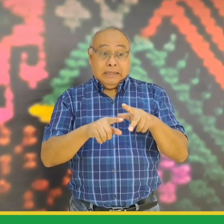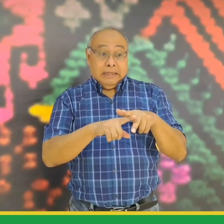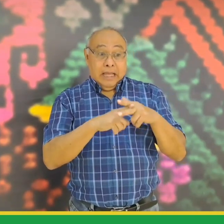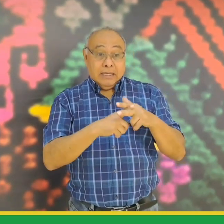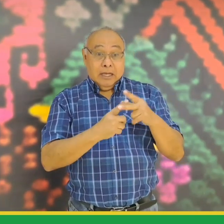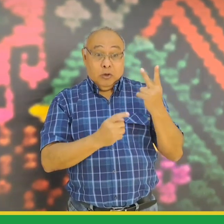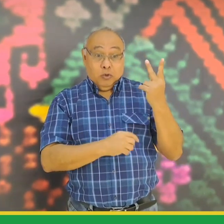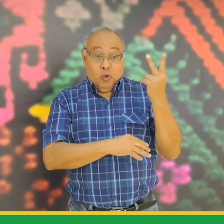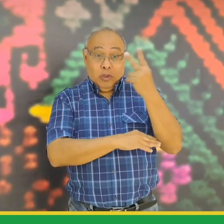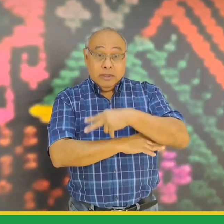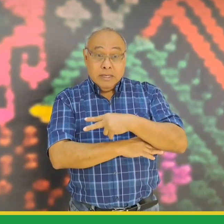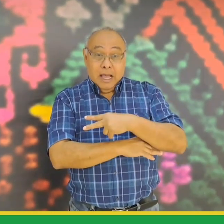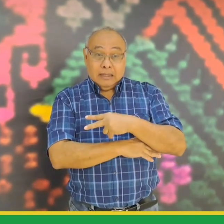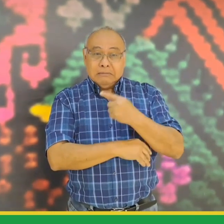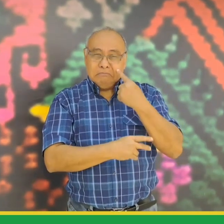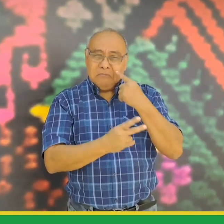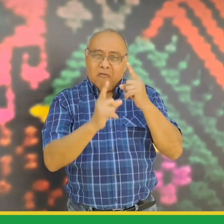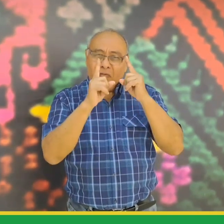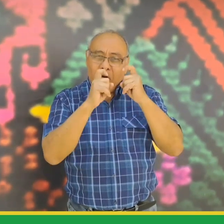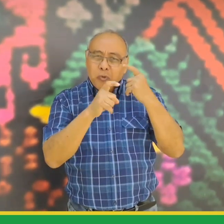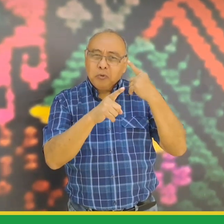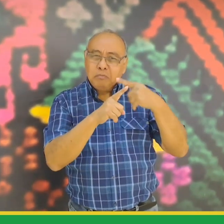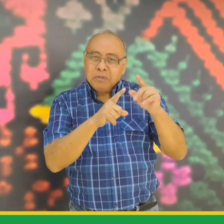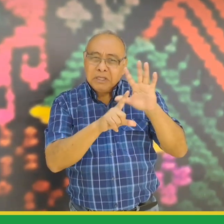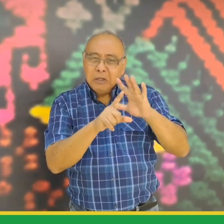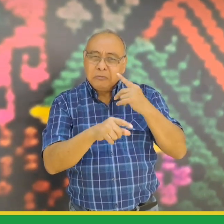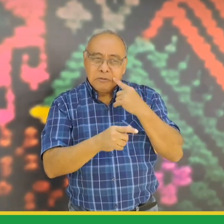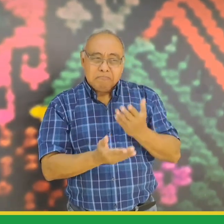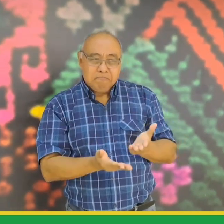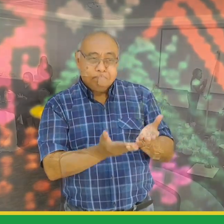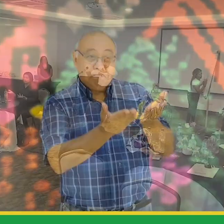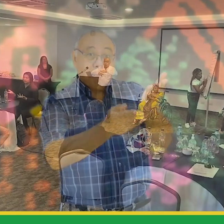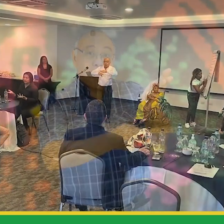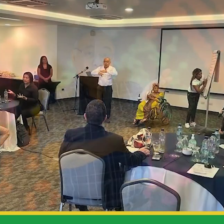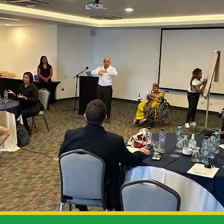vean a continuación algunas imágenes de la primera parte del taller